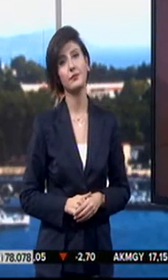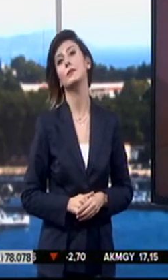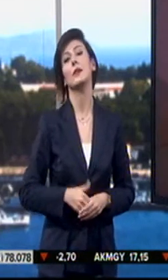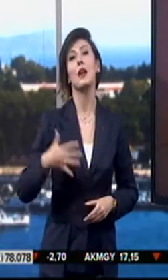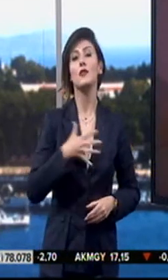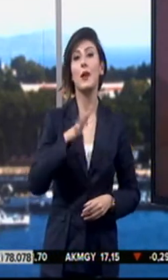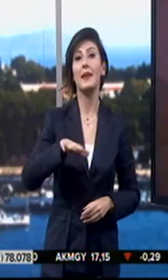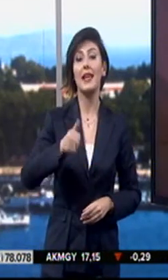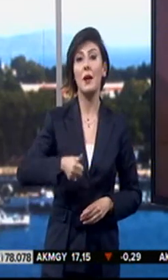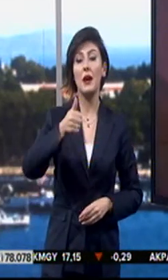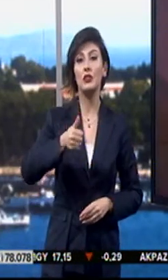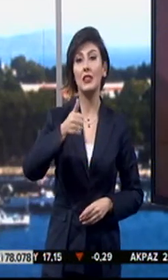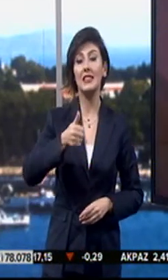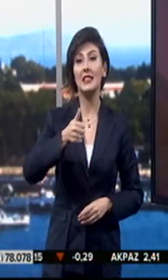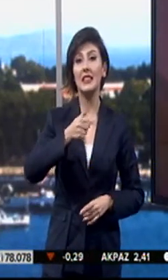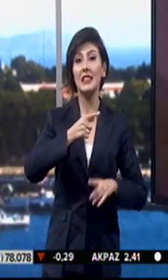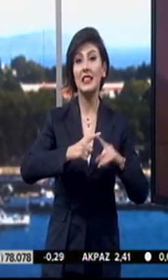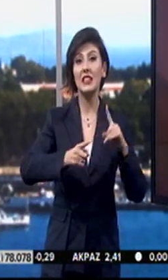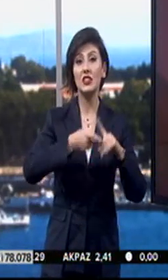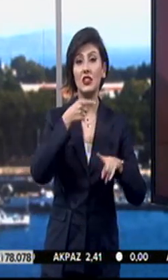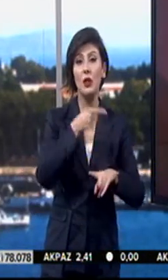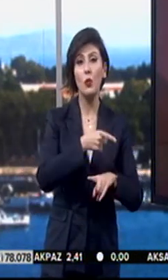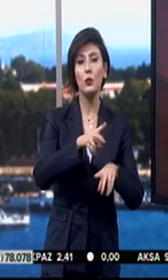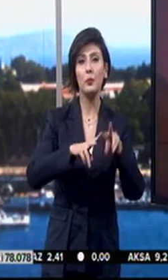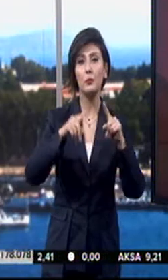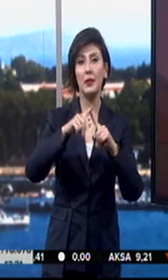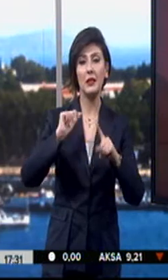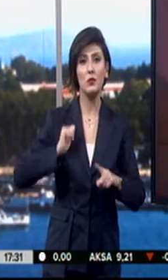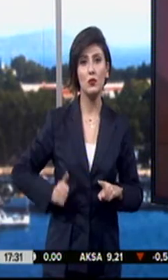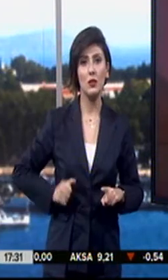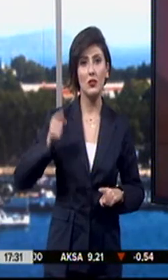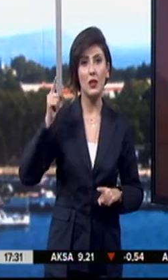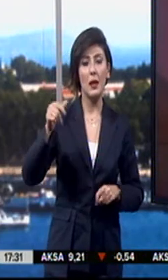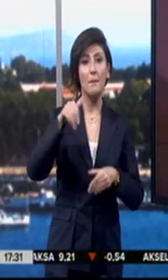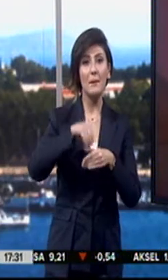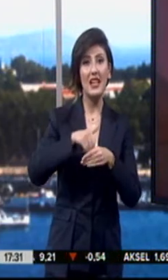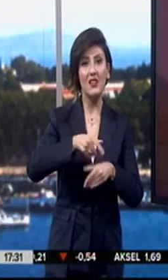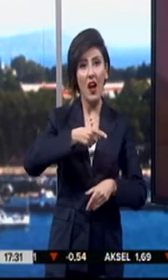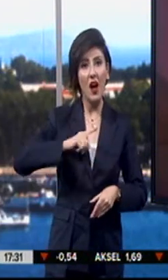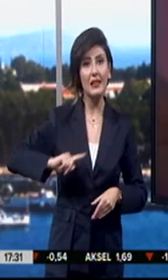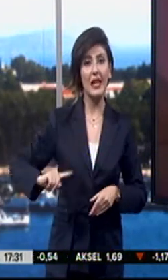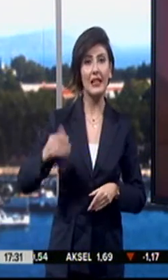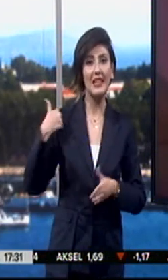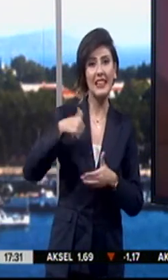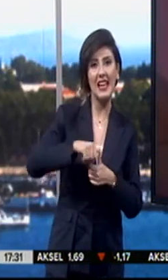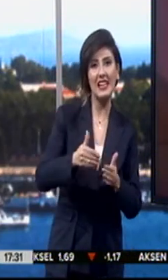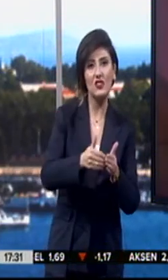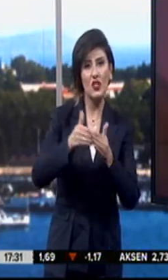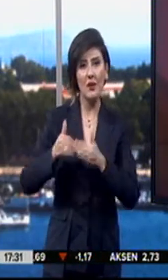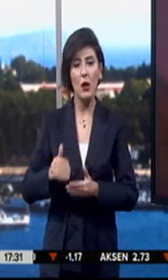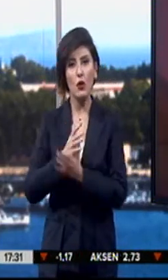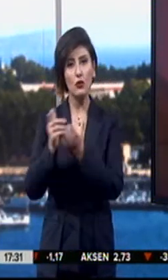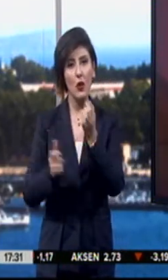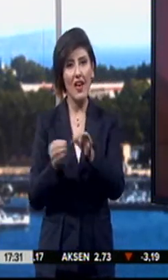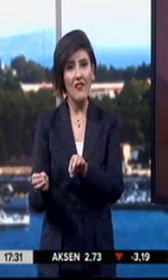CHP Genel Başkanı Kemal Kılıçdaroğlu, MIT Müsteşarı Hakan Fidan'ın milletvekili adaylığını geri çekmesi ve